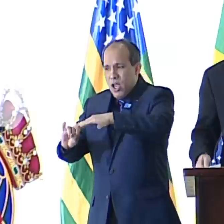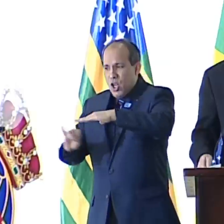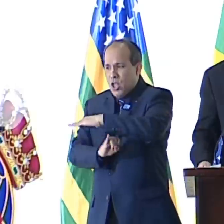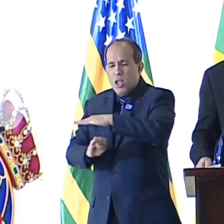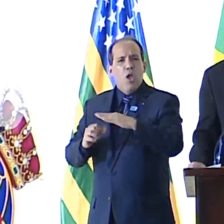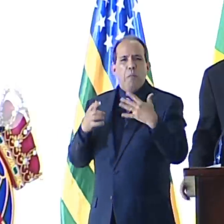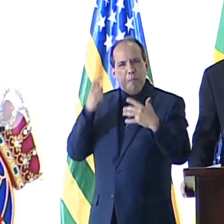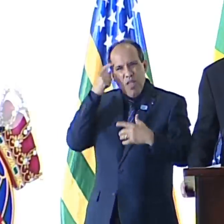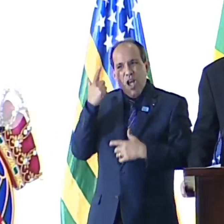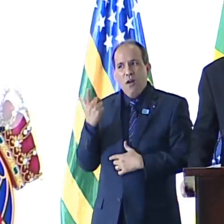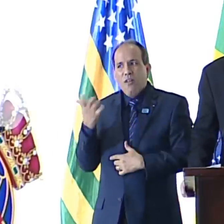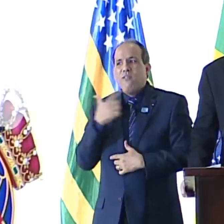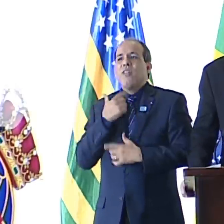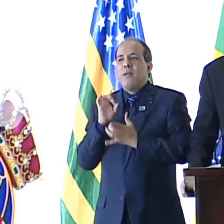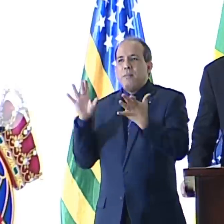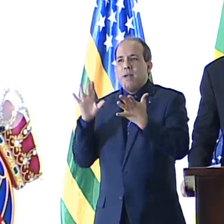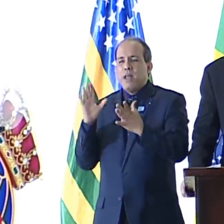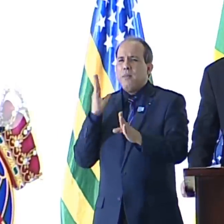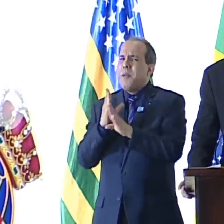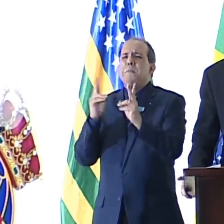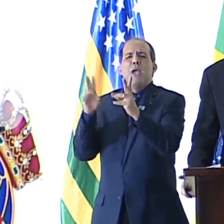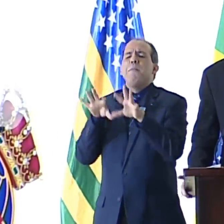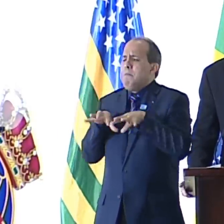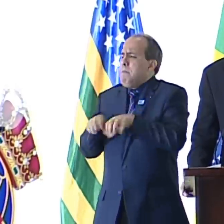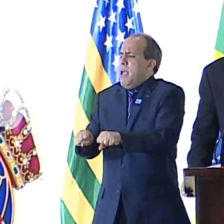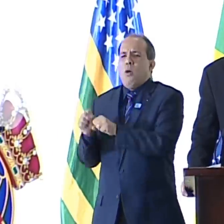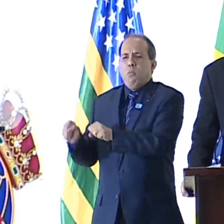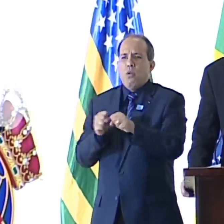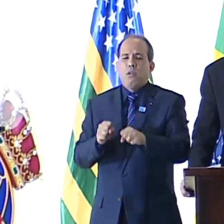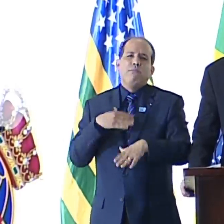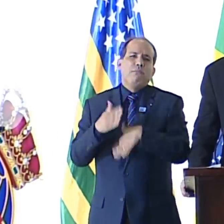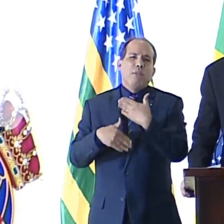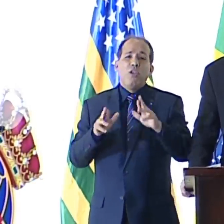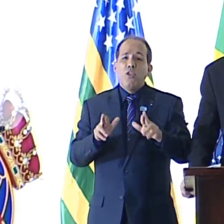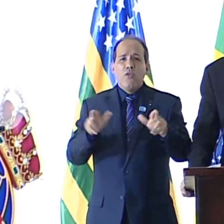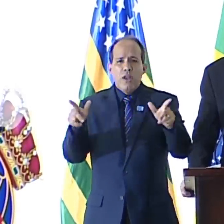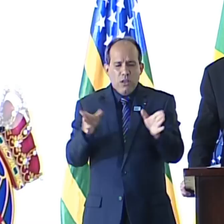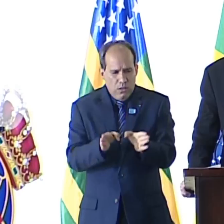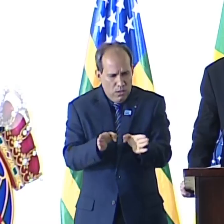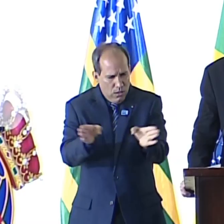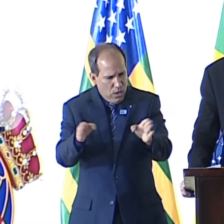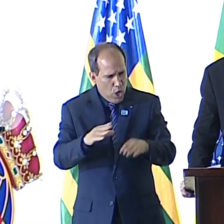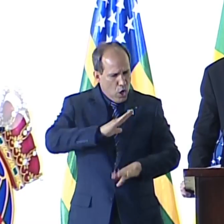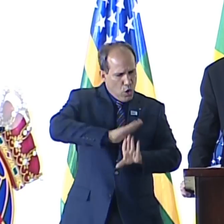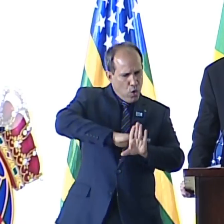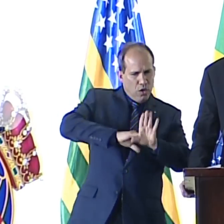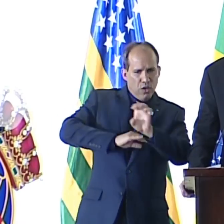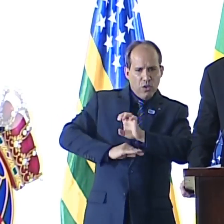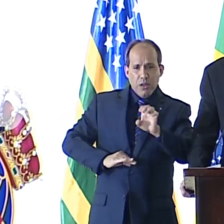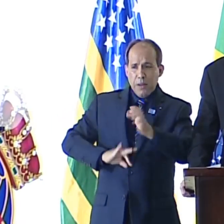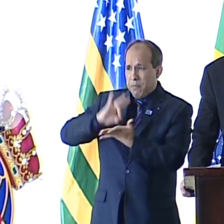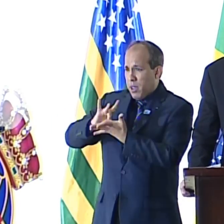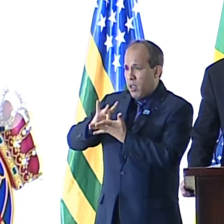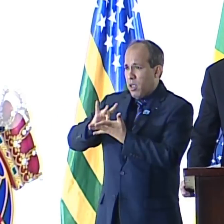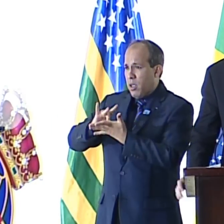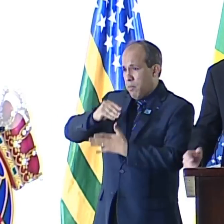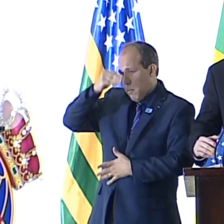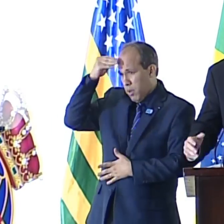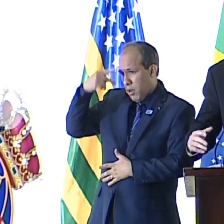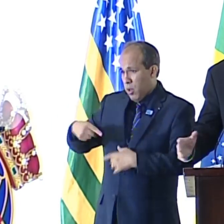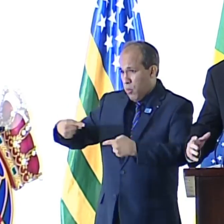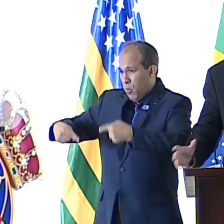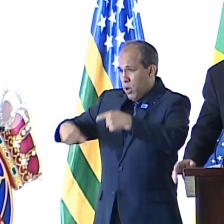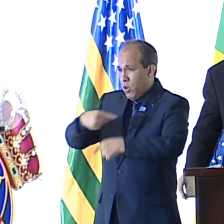mas a mesma coisa, o poder. Deu-se, então, o grande amálgama entre a ideologia esquerdista e o patronato político brasileiro, o que